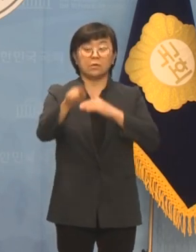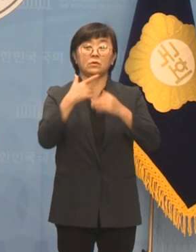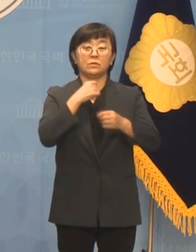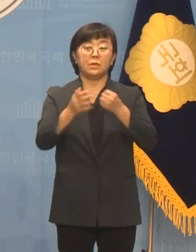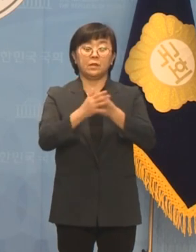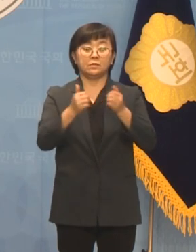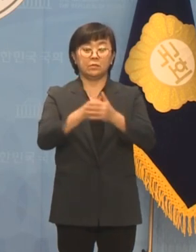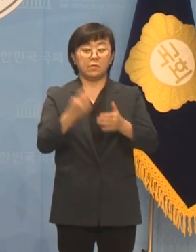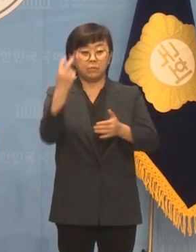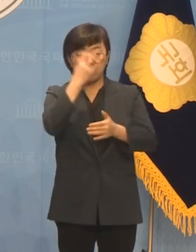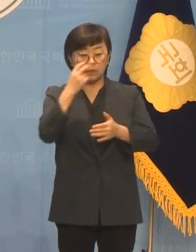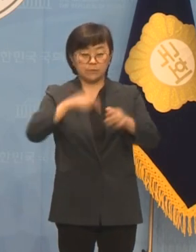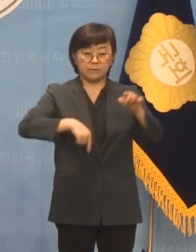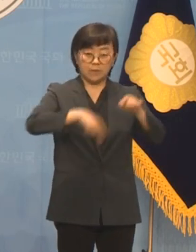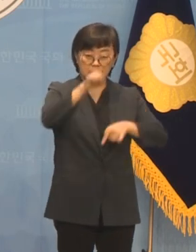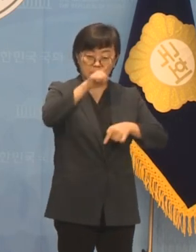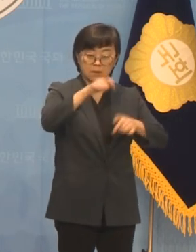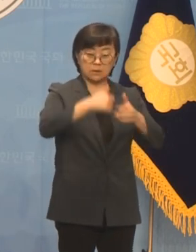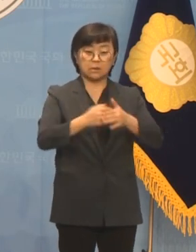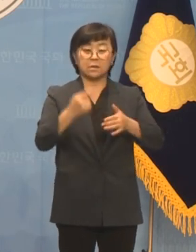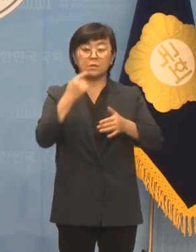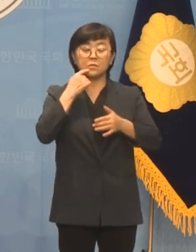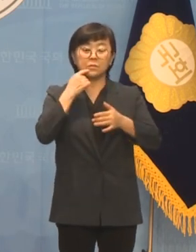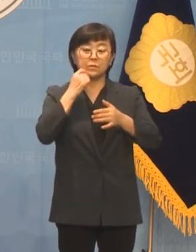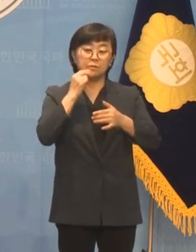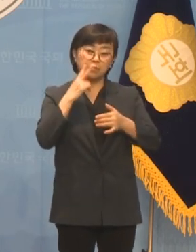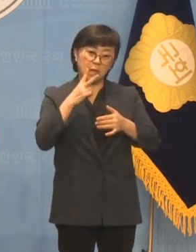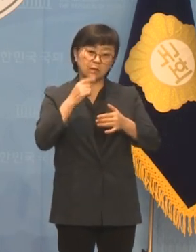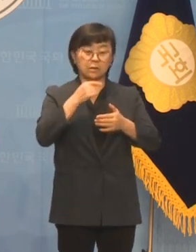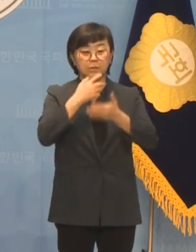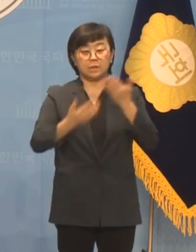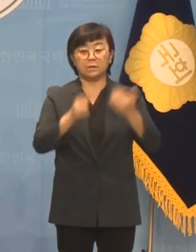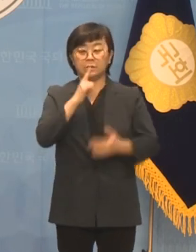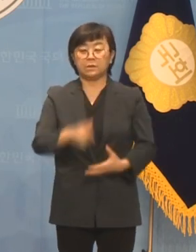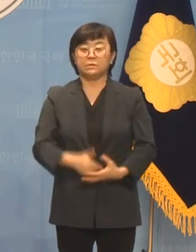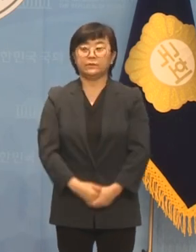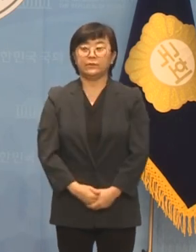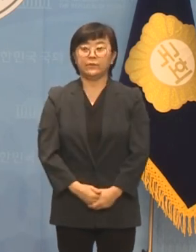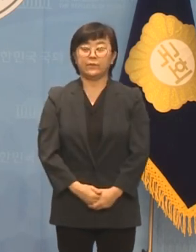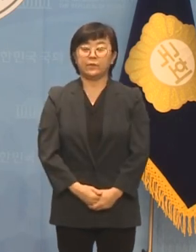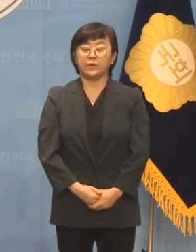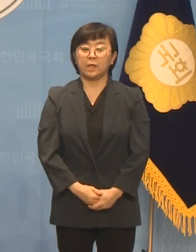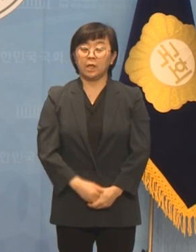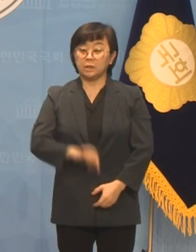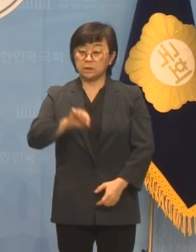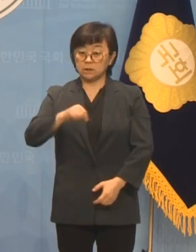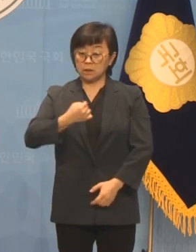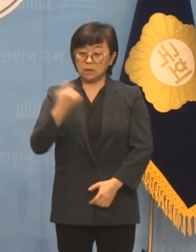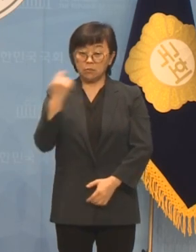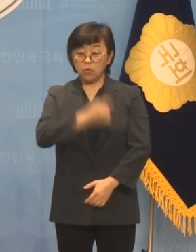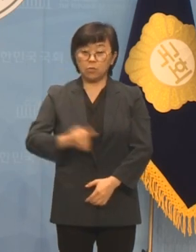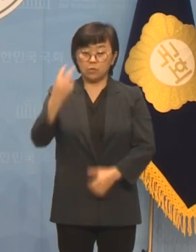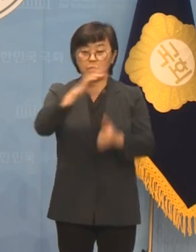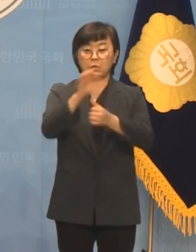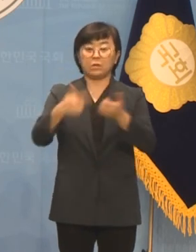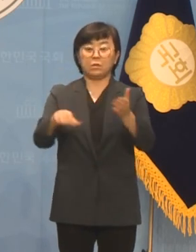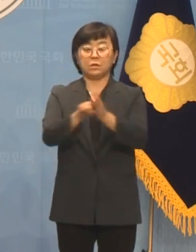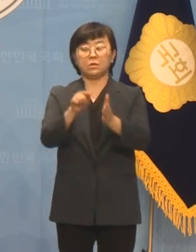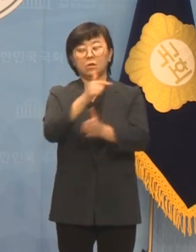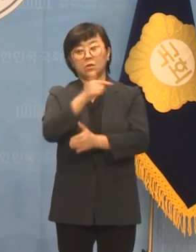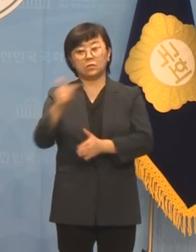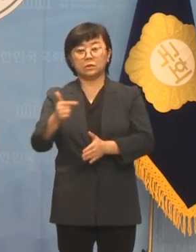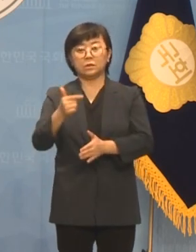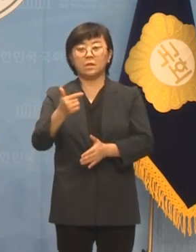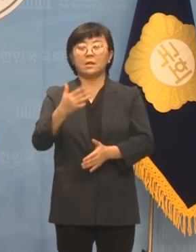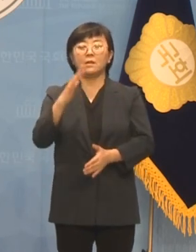보안관의 발길질에 입술이 터져 피가 흘렀습니다 자신의 몸을 지키고자 한 너무나도